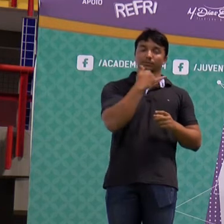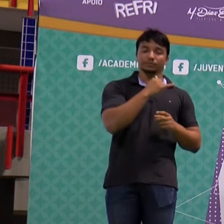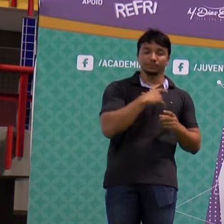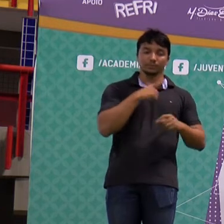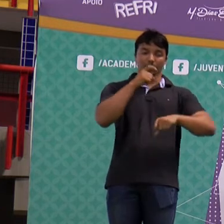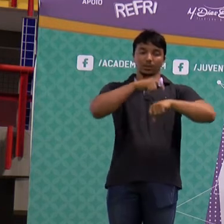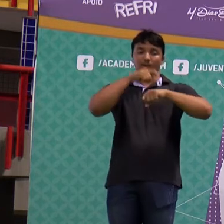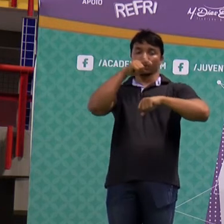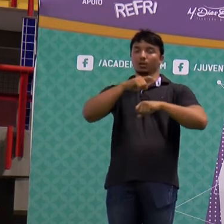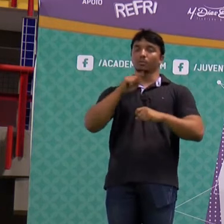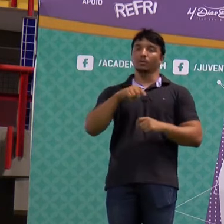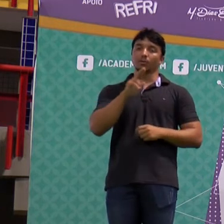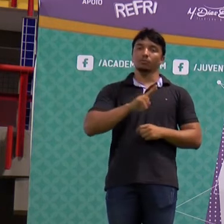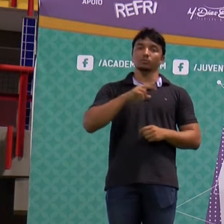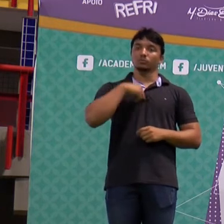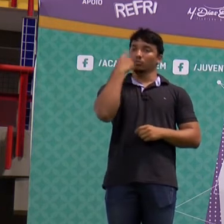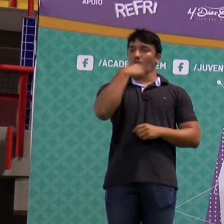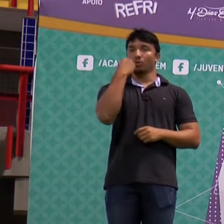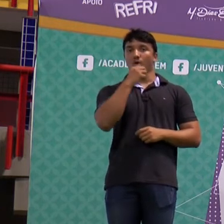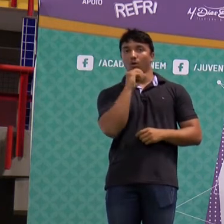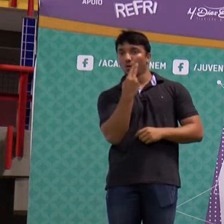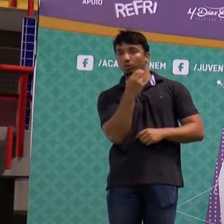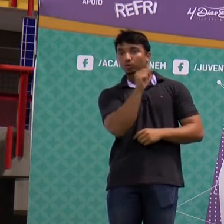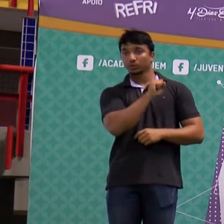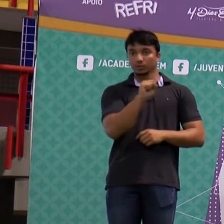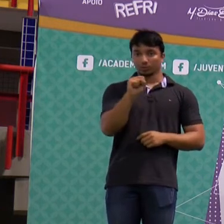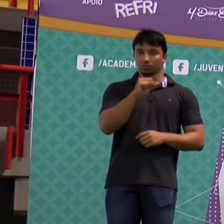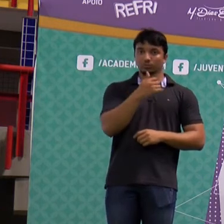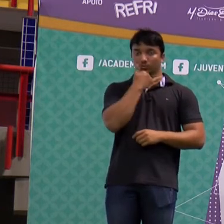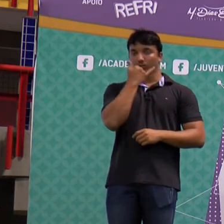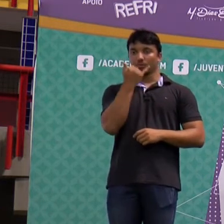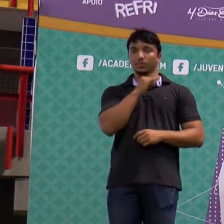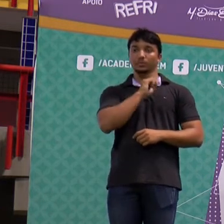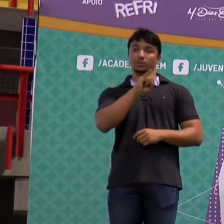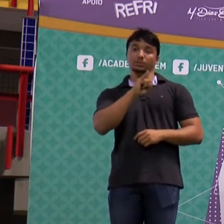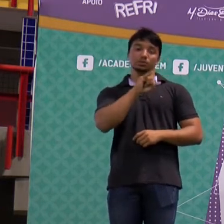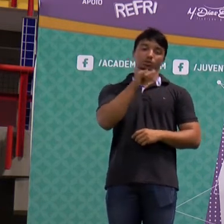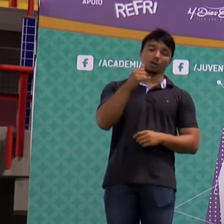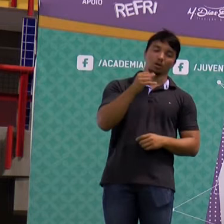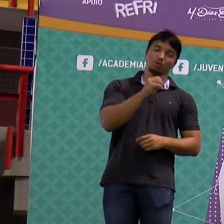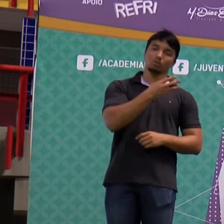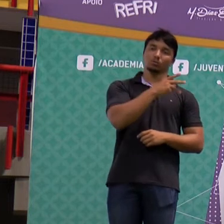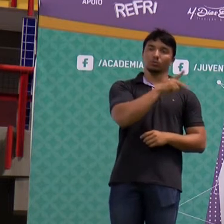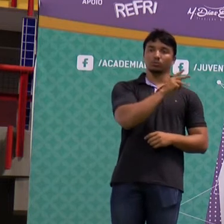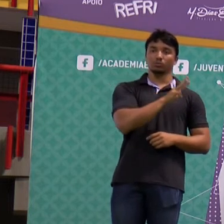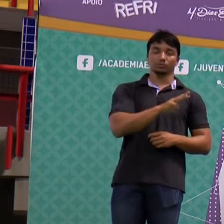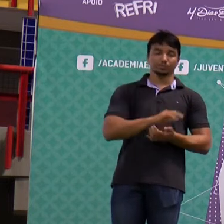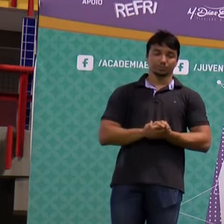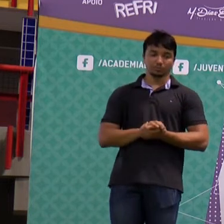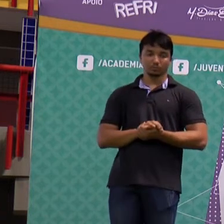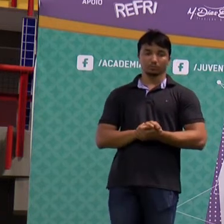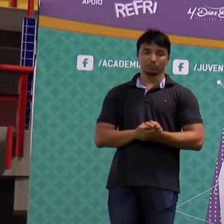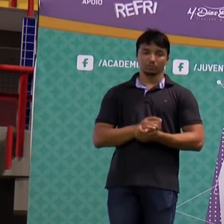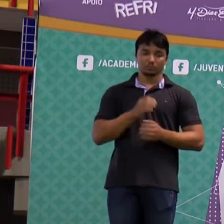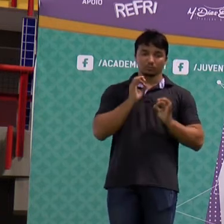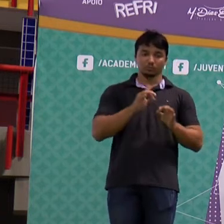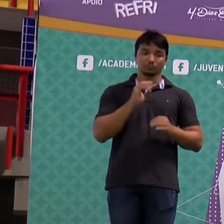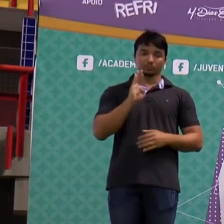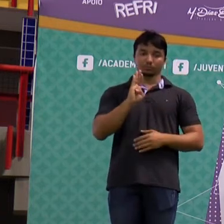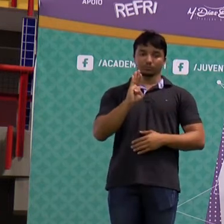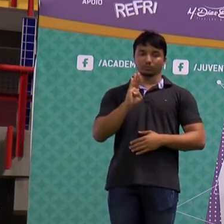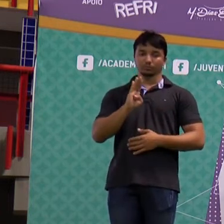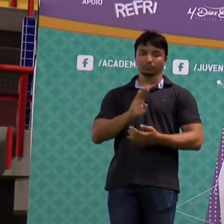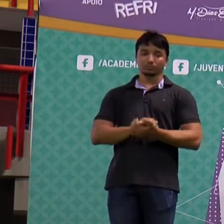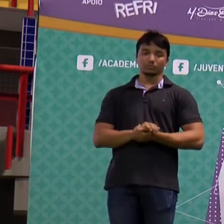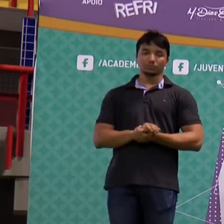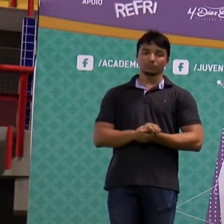que você vai usar em horas ou segundos se a energia estiver em joules. Então, primeira questãozinha, nossa questão 2,